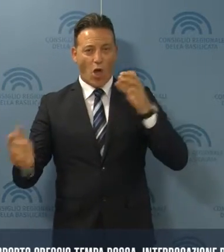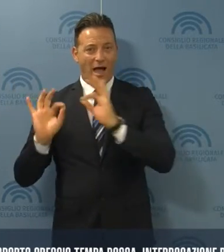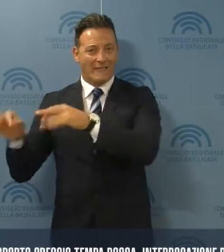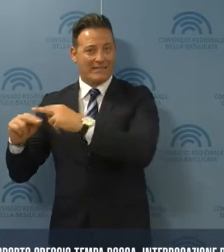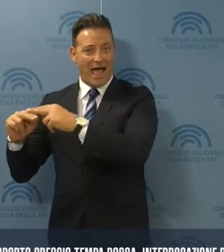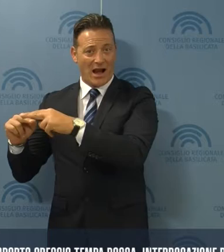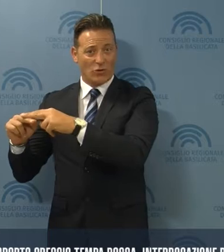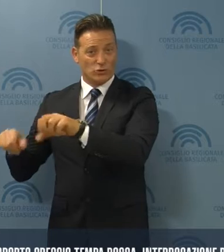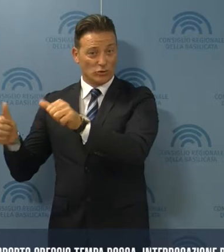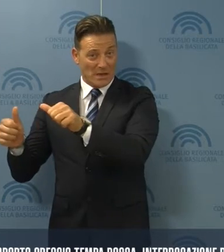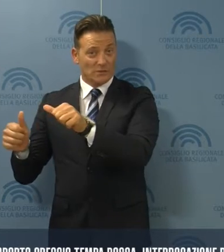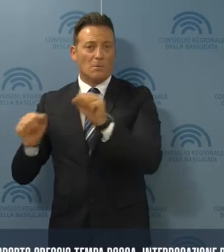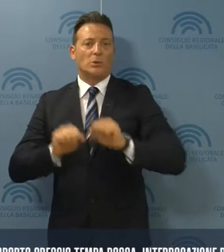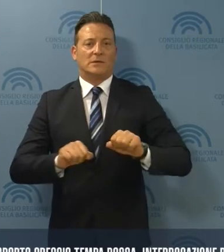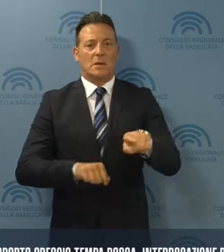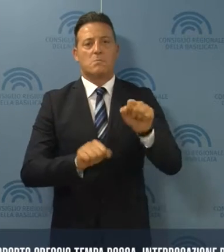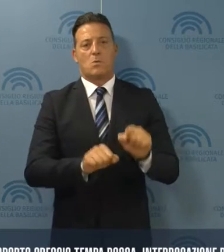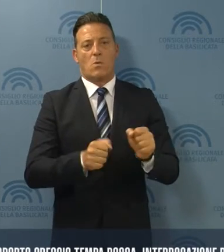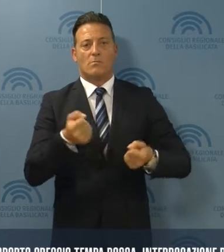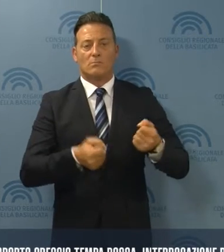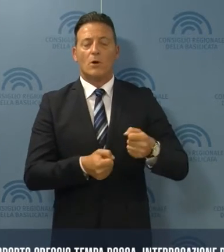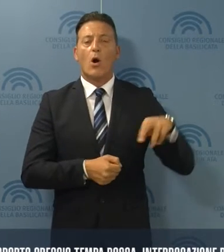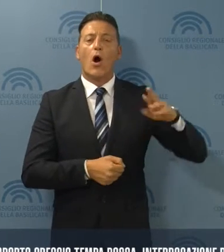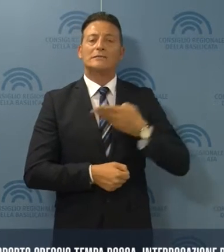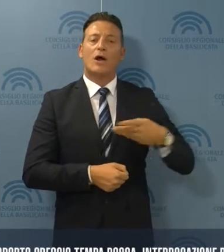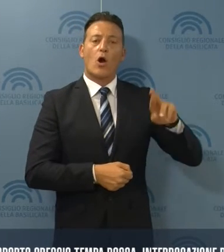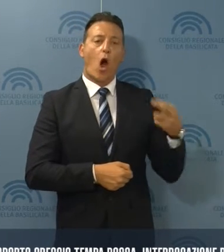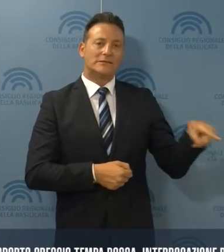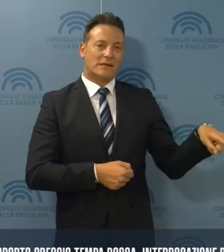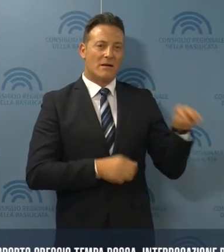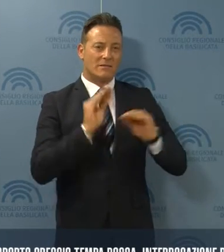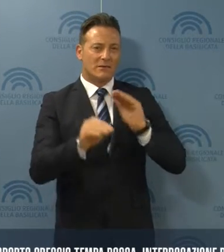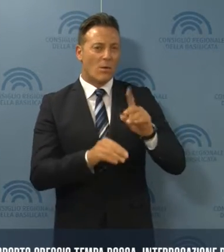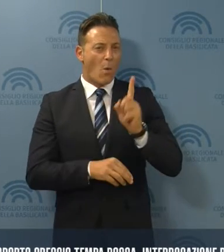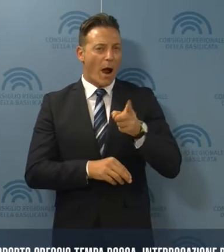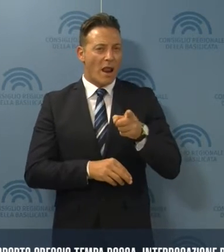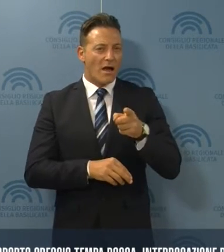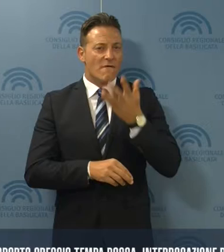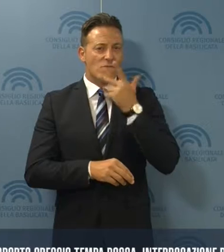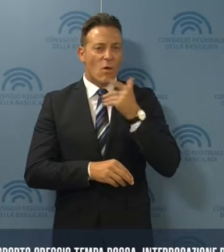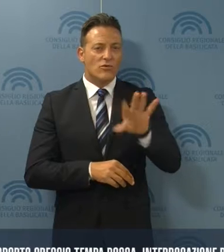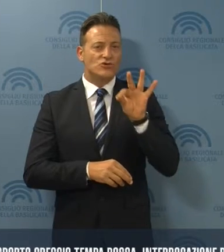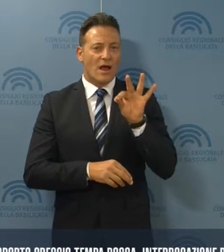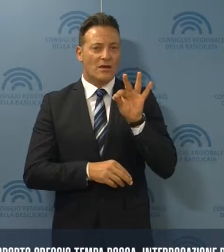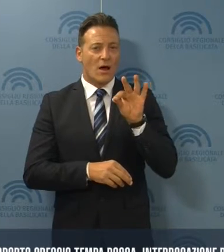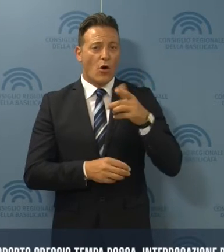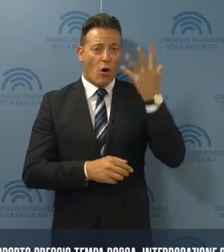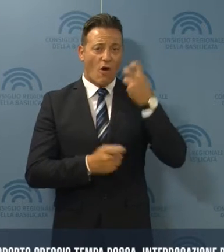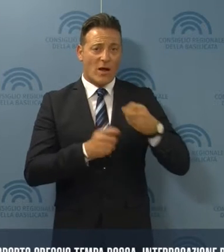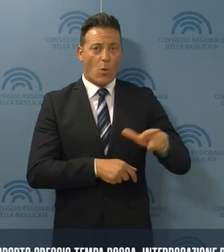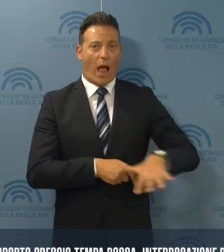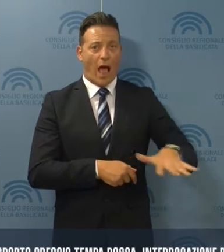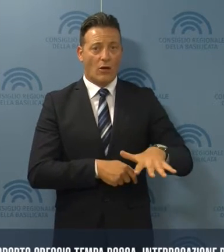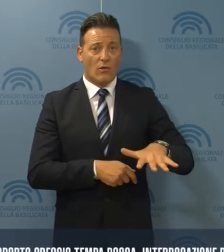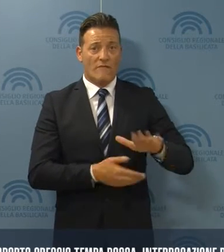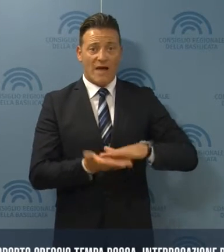il consigliere Rosa chiede quale posizione ha assunto il governo regionale lucano, se ha valutato i rischi